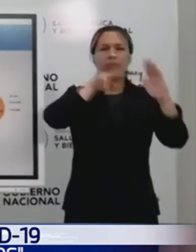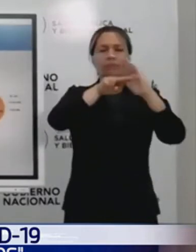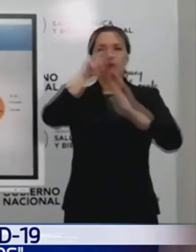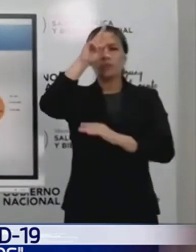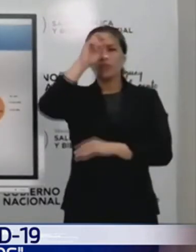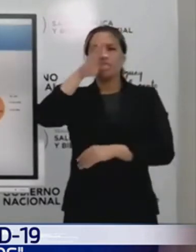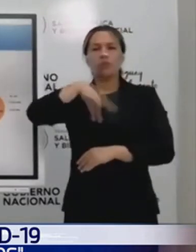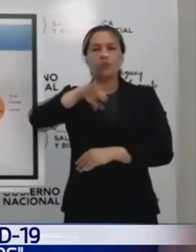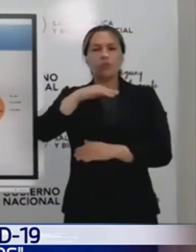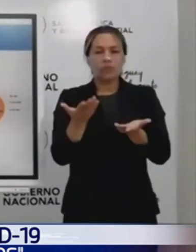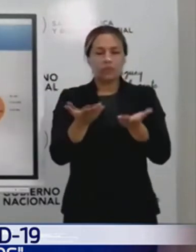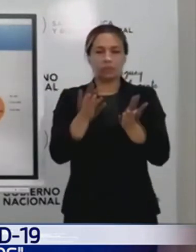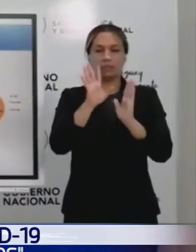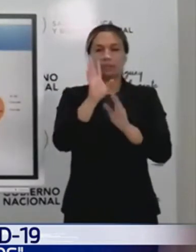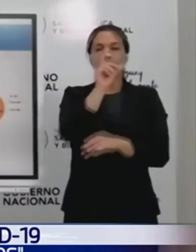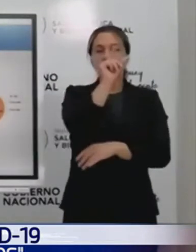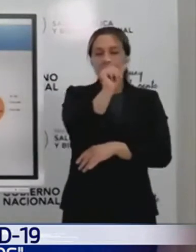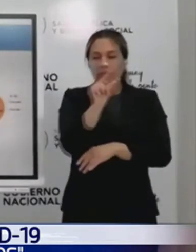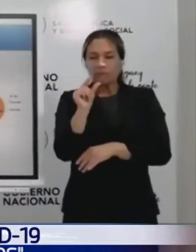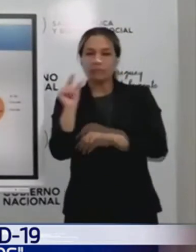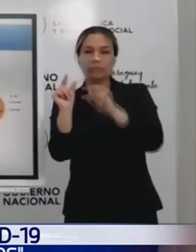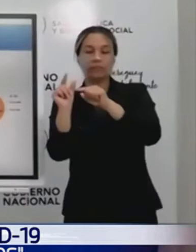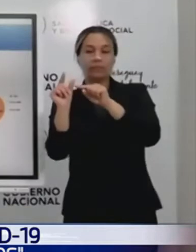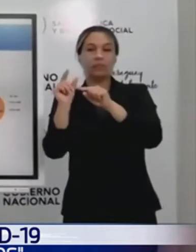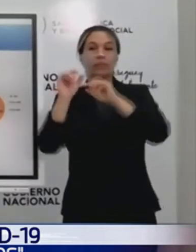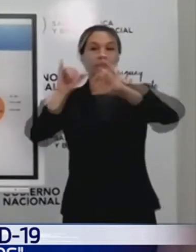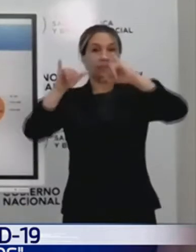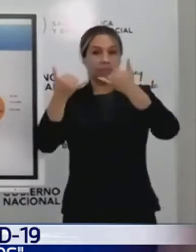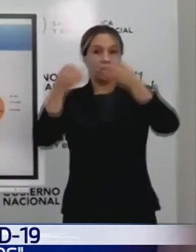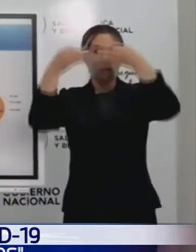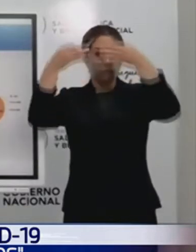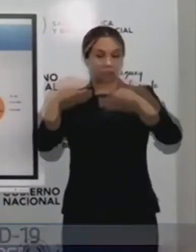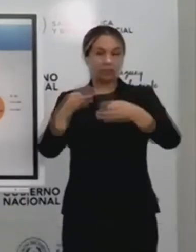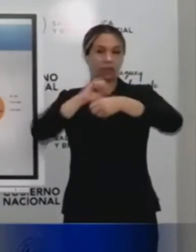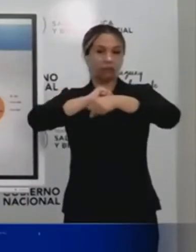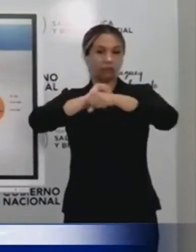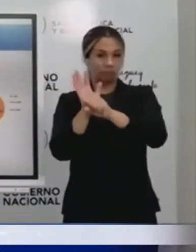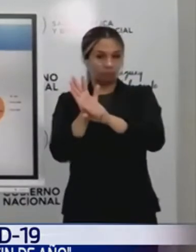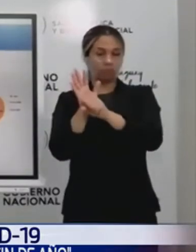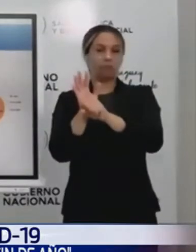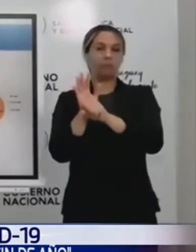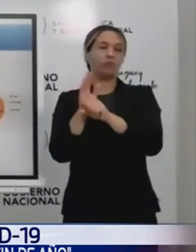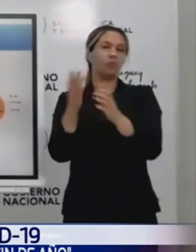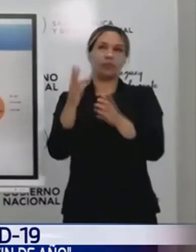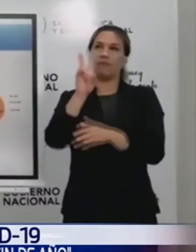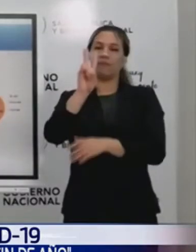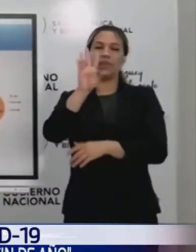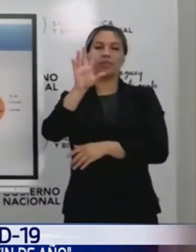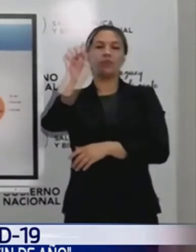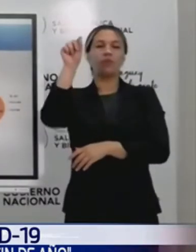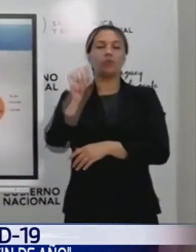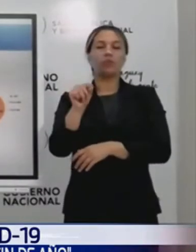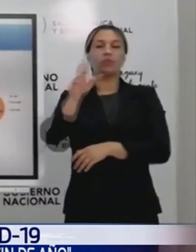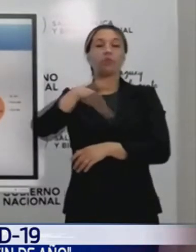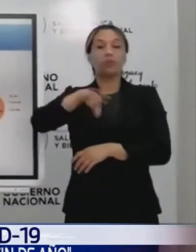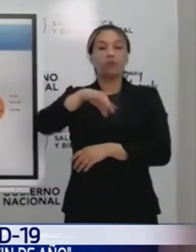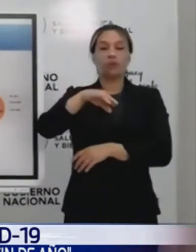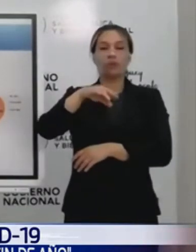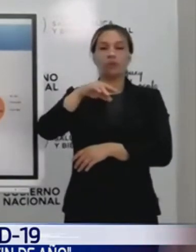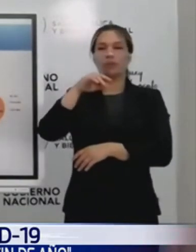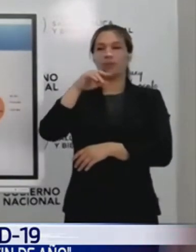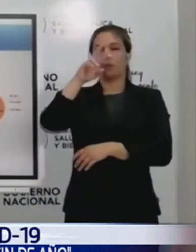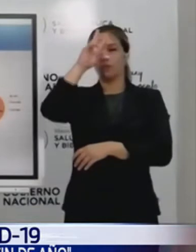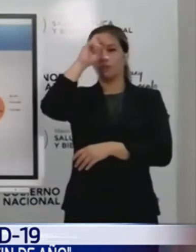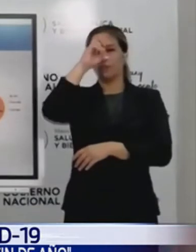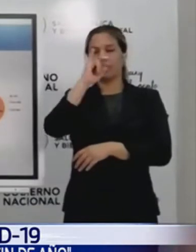Un cuarto de ellos, estos son internados confirmados por COVID. Un cuarto, o el 25% se encuentra en el